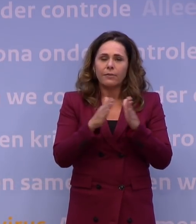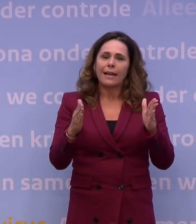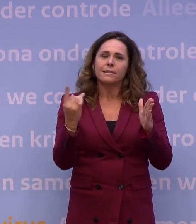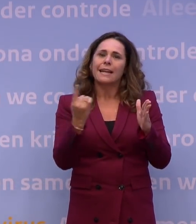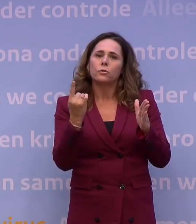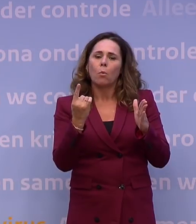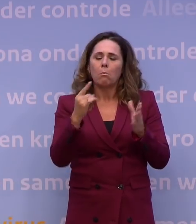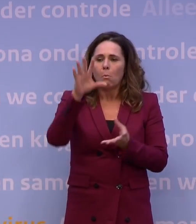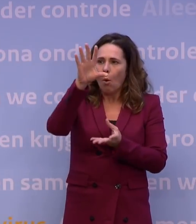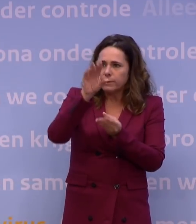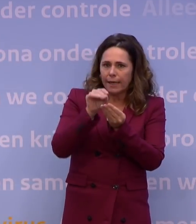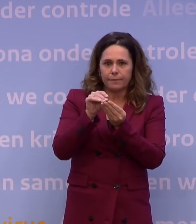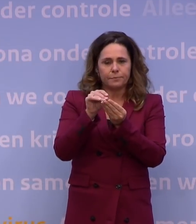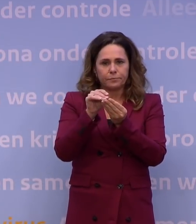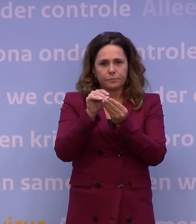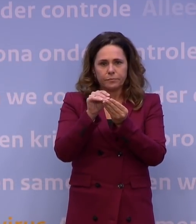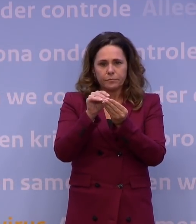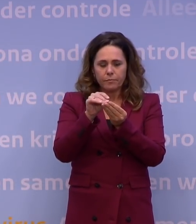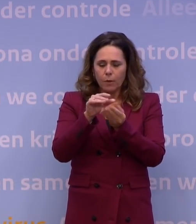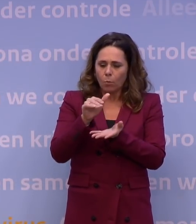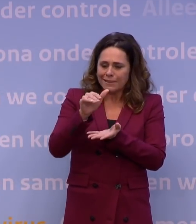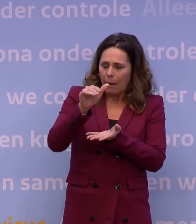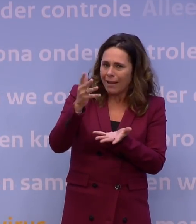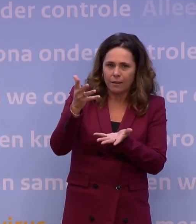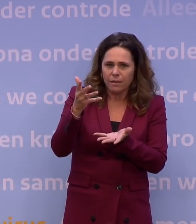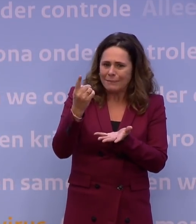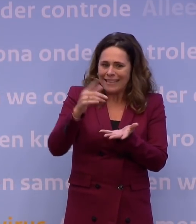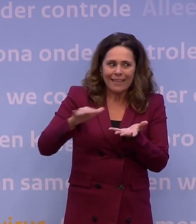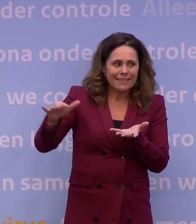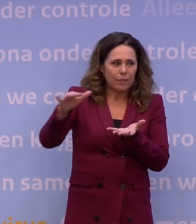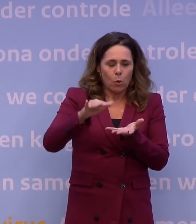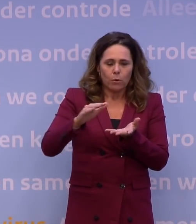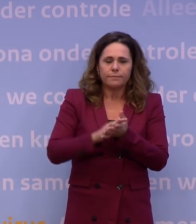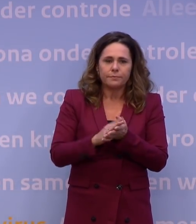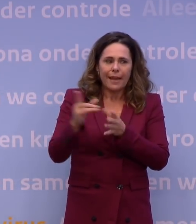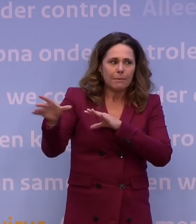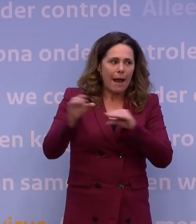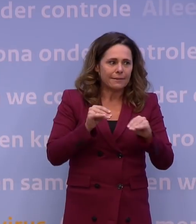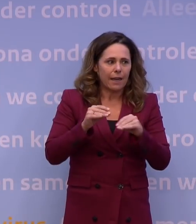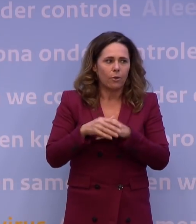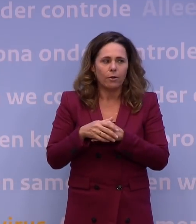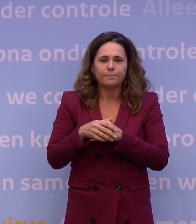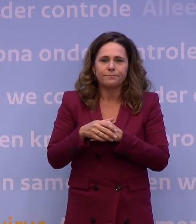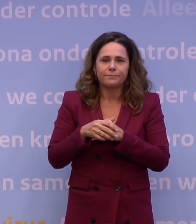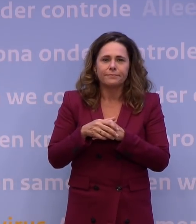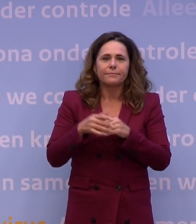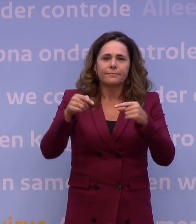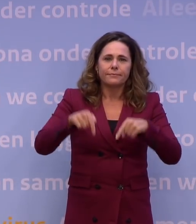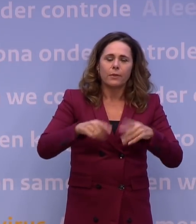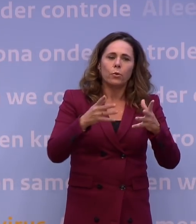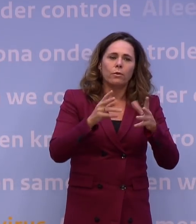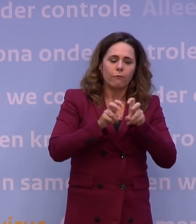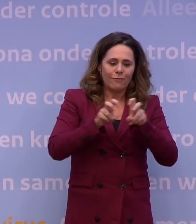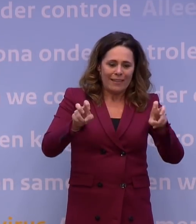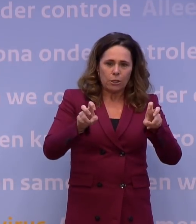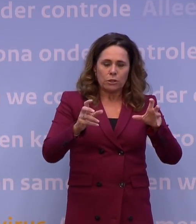optelsom der dingen, om de stapeling der dingen. Er is niet één sector of één maatregel waarmee we nu voor het virus